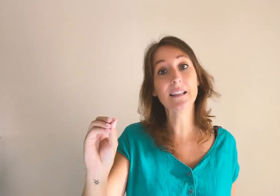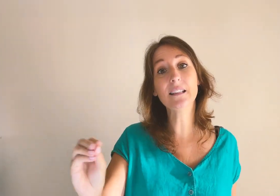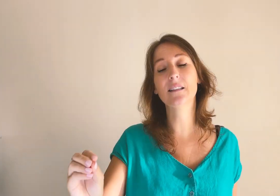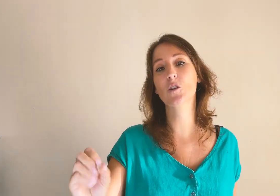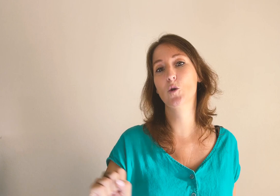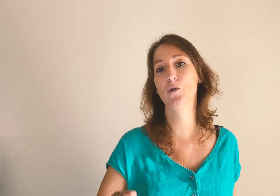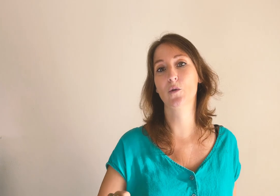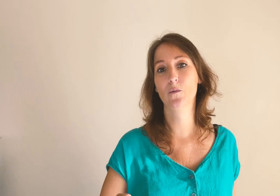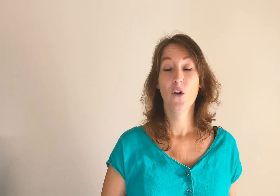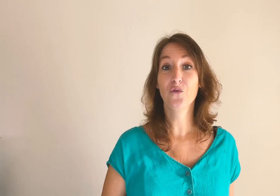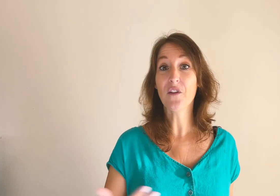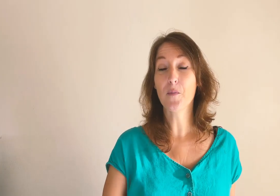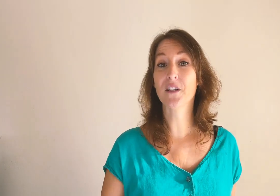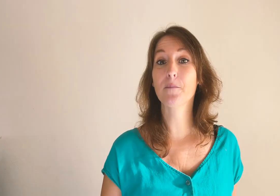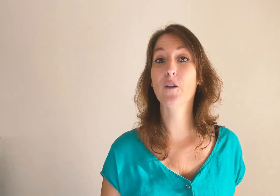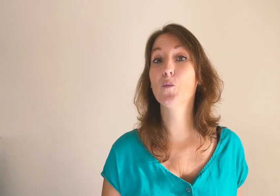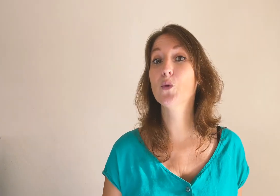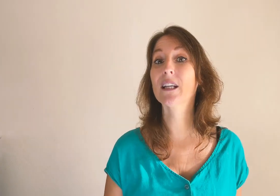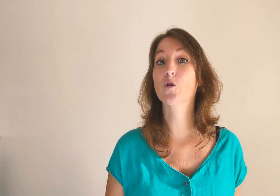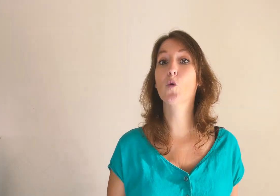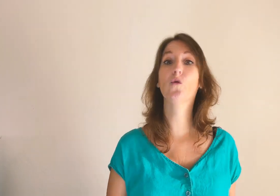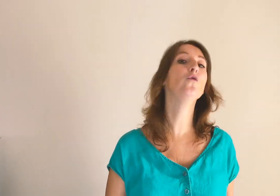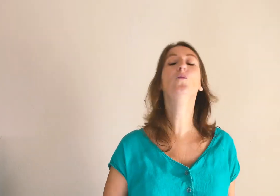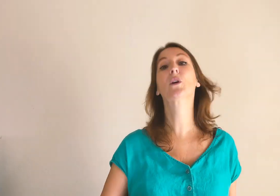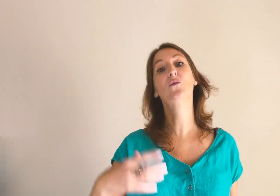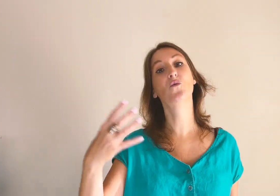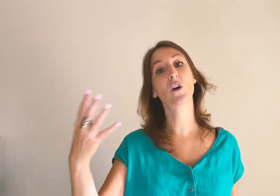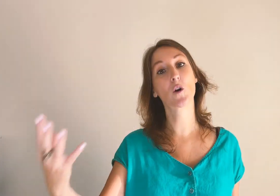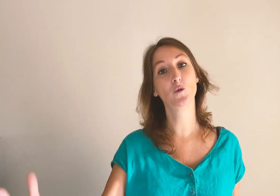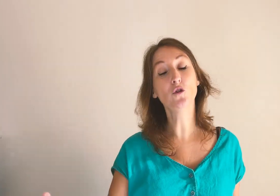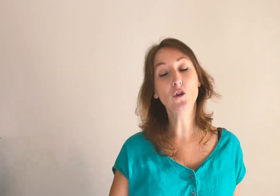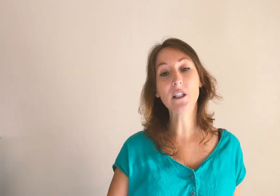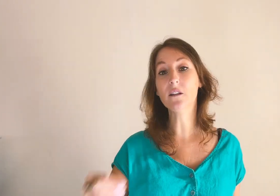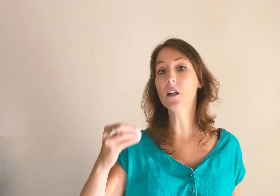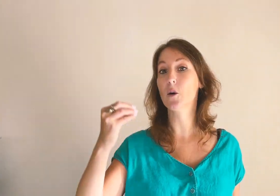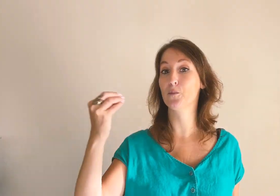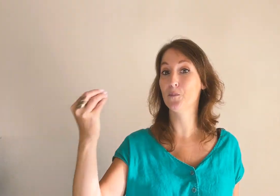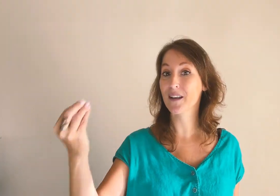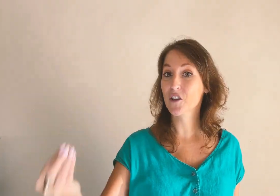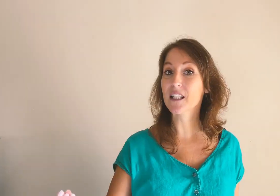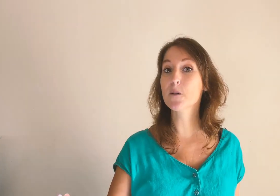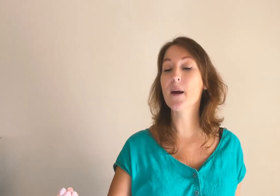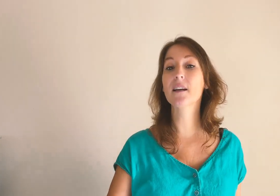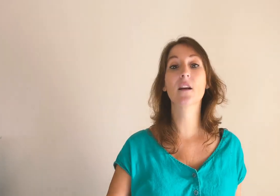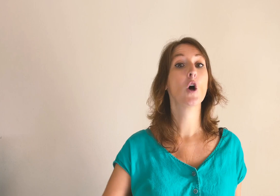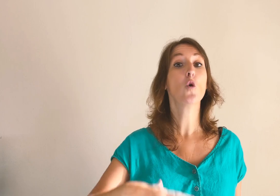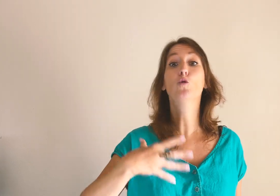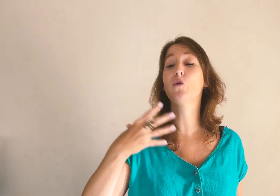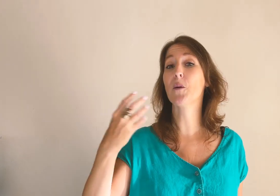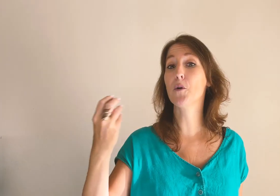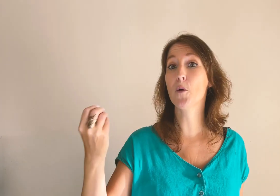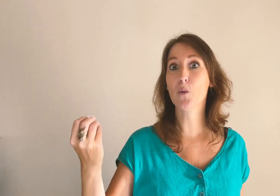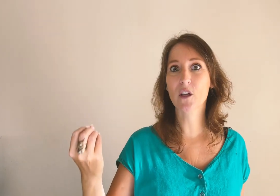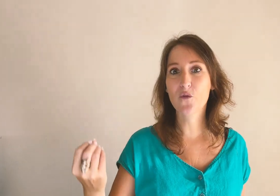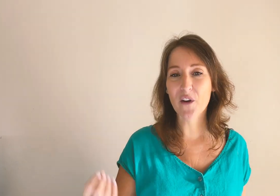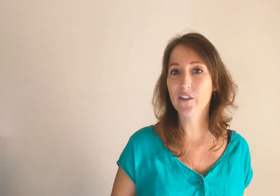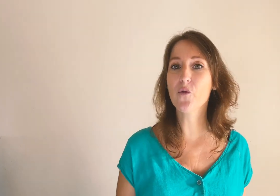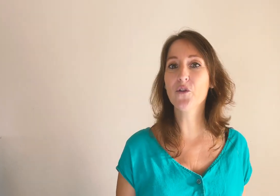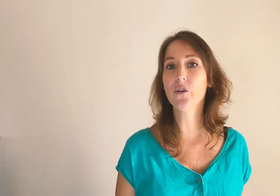existe des solutions. Vous n'avez peut-être pas non plus créé de contenu pour qu'ils vous voient comme une autorité, comme une personne experte ou tout simplement pour qu vous fassent confiance.